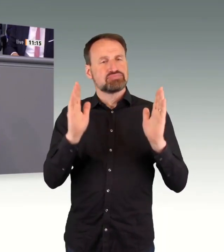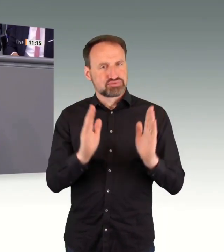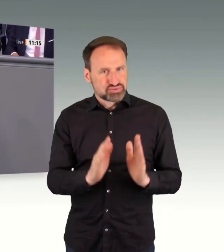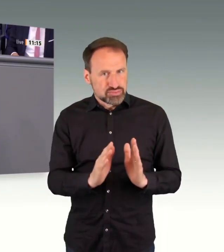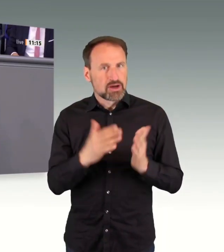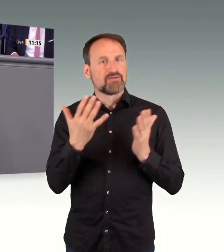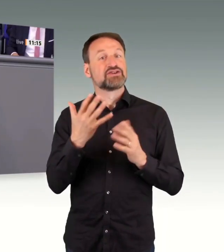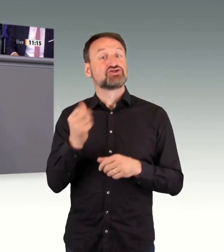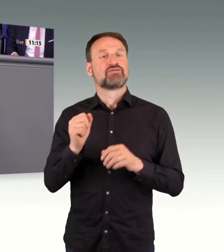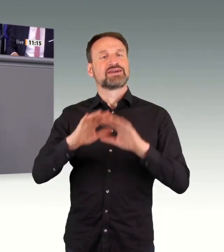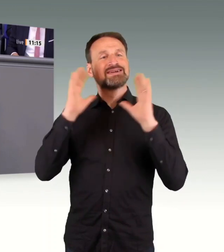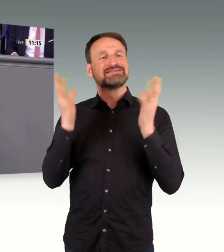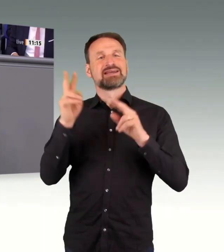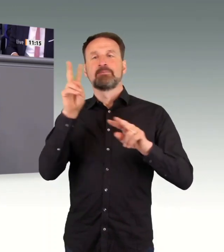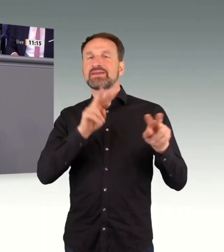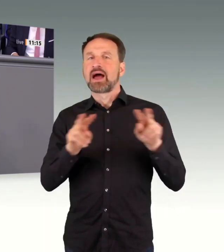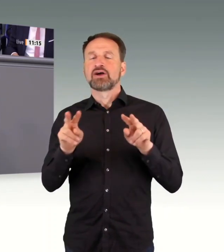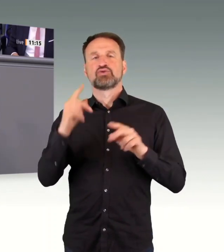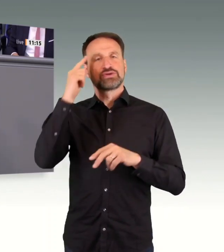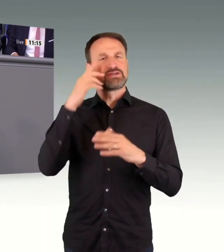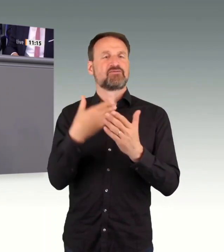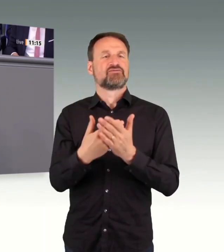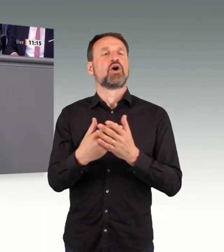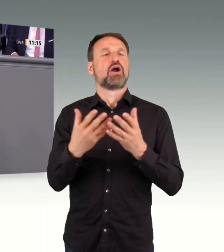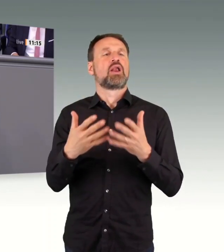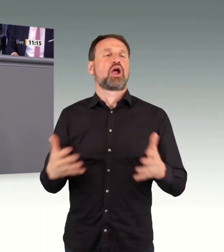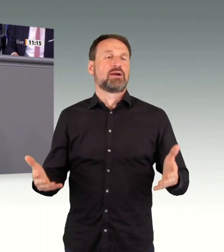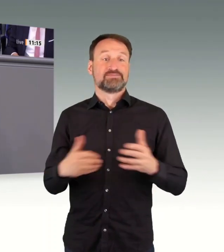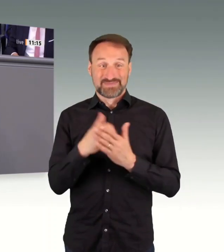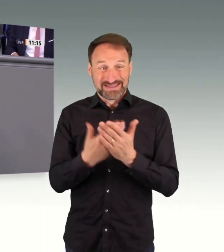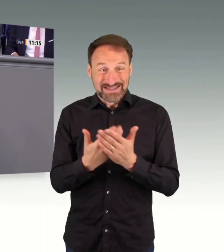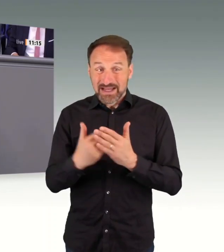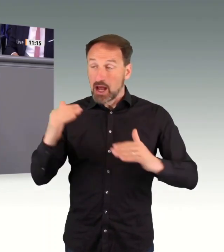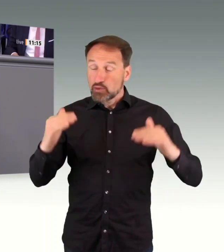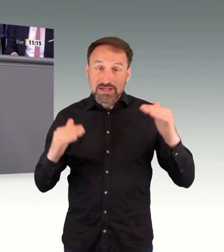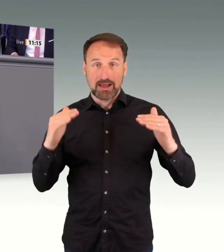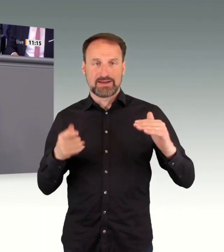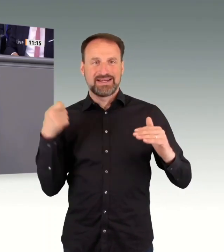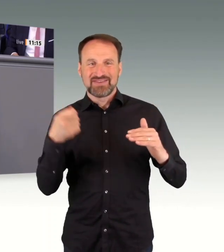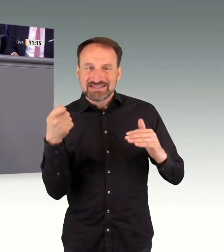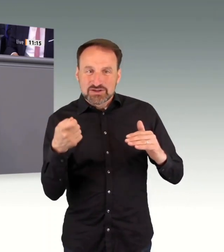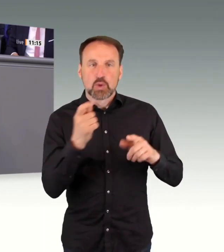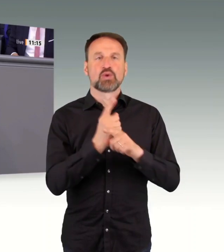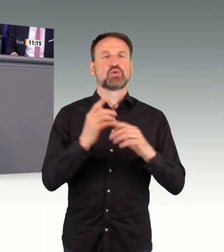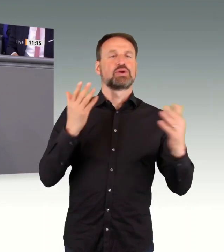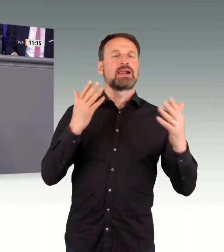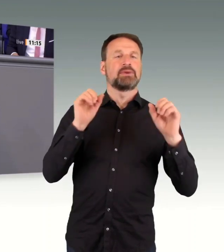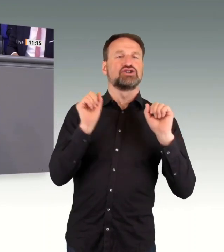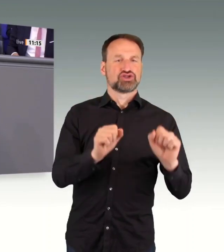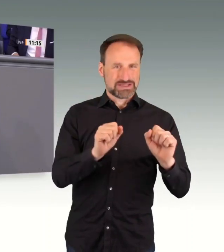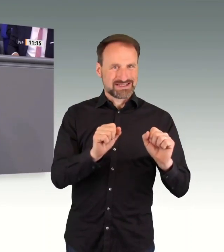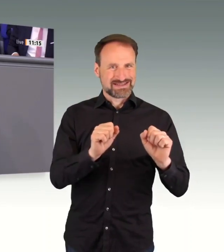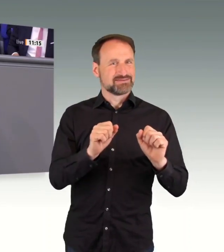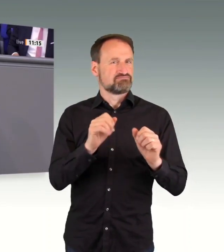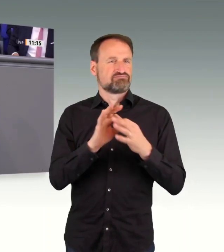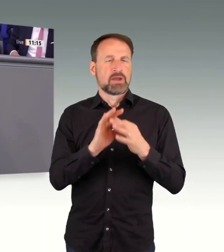Oft ist es ja so, wenn die Dinge nach einem gesunden Menschenverstand eigentlich klar erscheinen, dann werden gern europäisches Recht oder Völkerrecht bemüht,